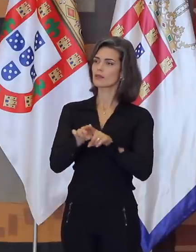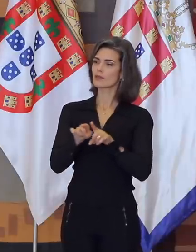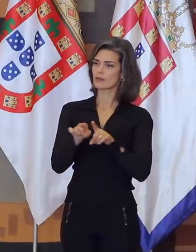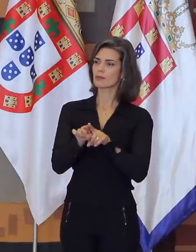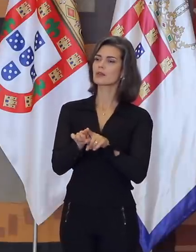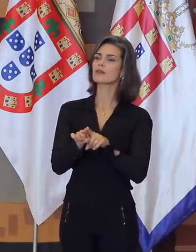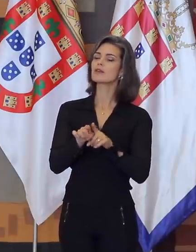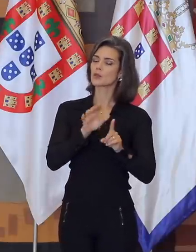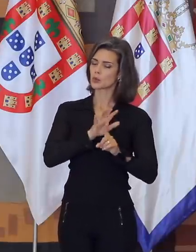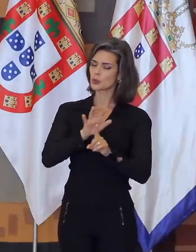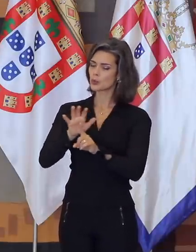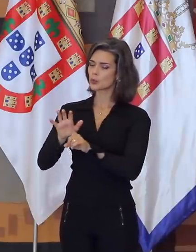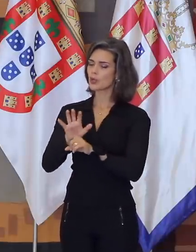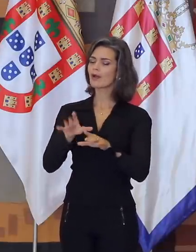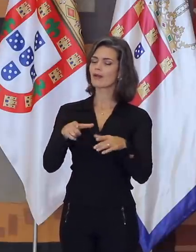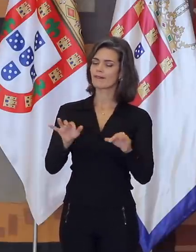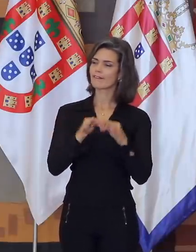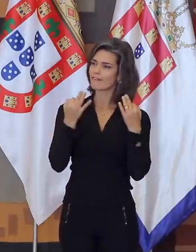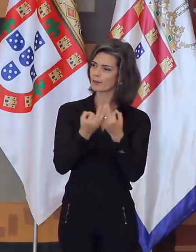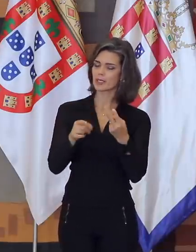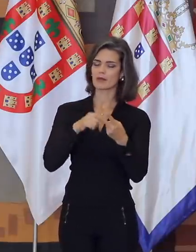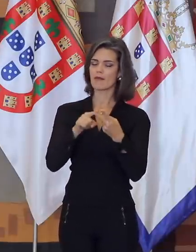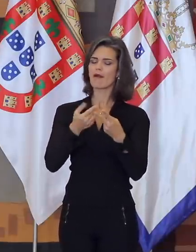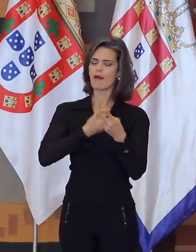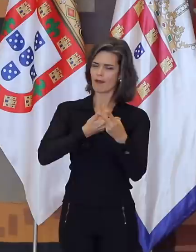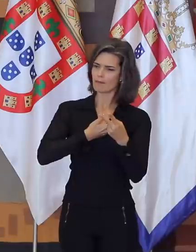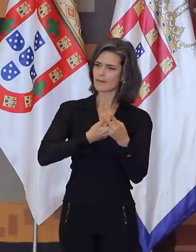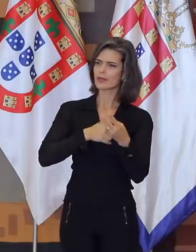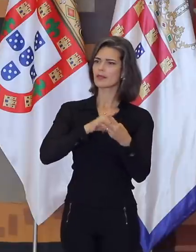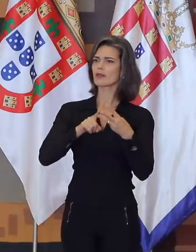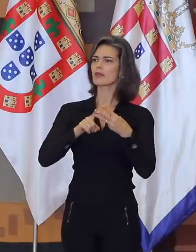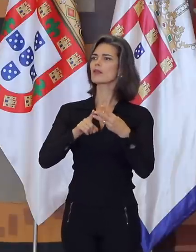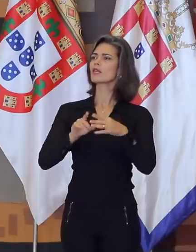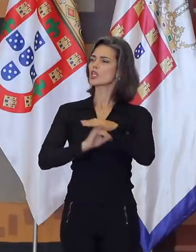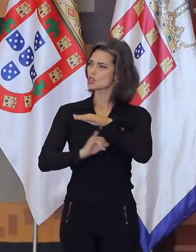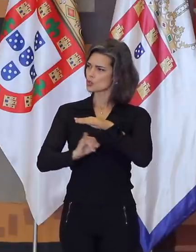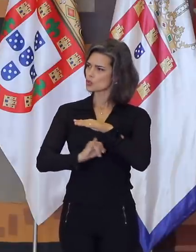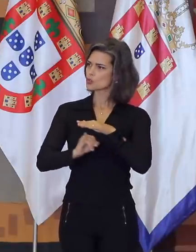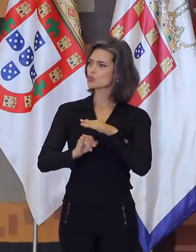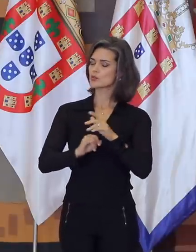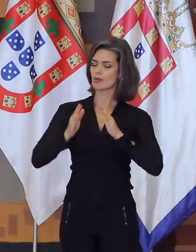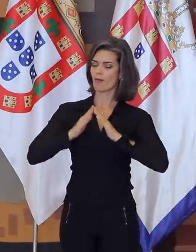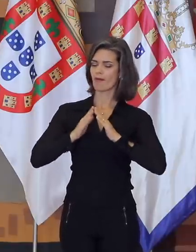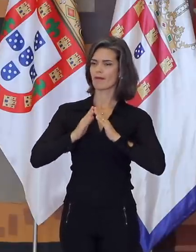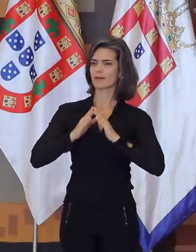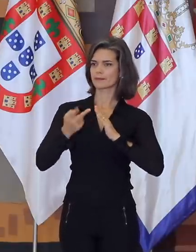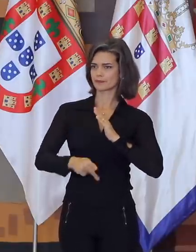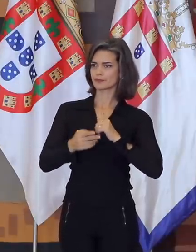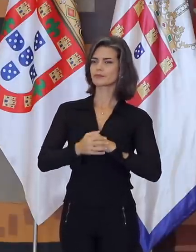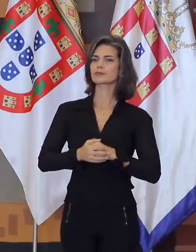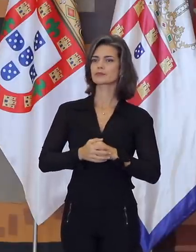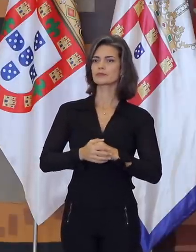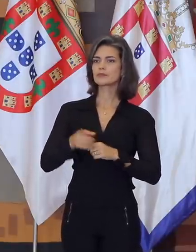mas também em seu núcleo familiar, seus amigos, sua instituição, a casa. Espero que